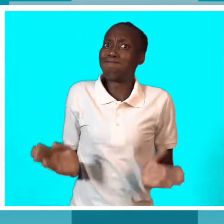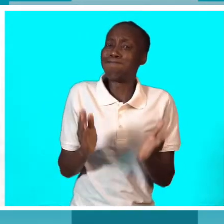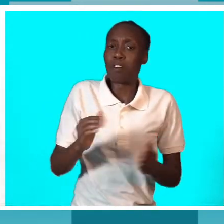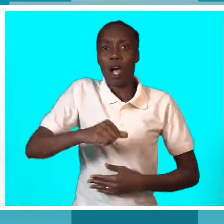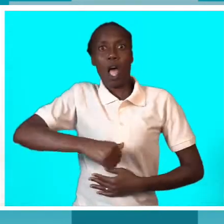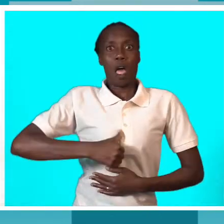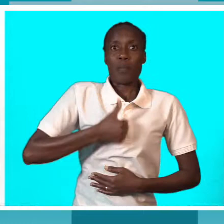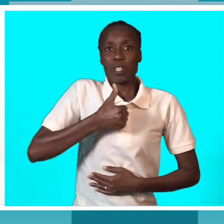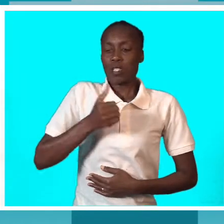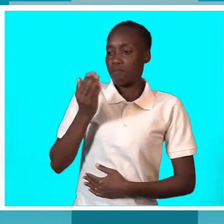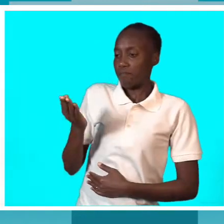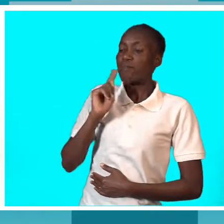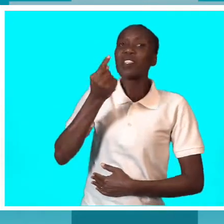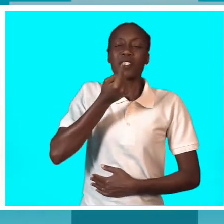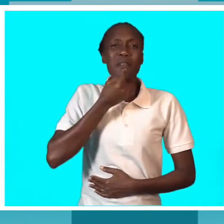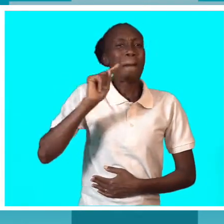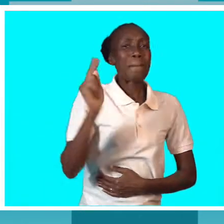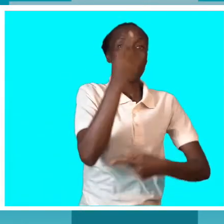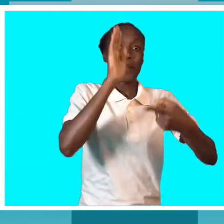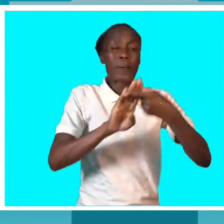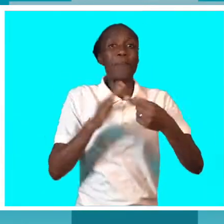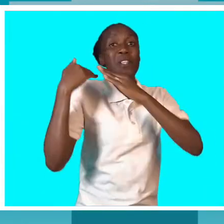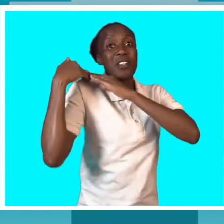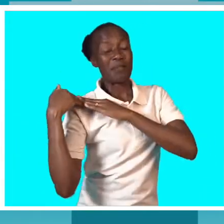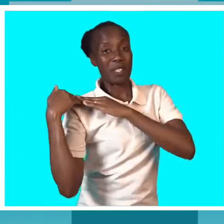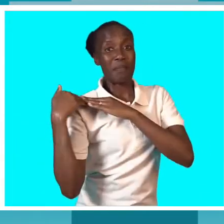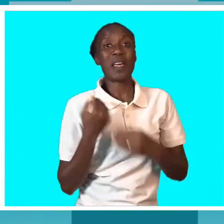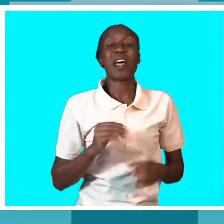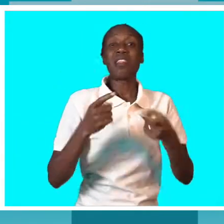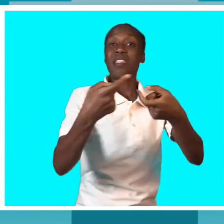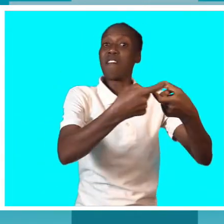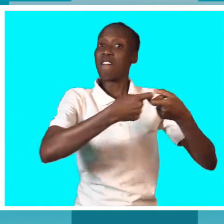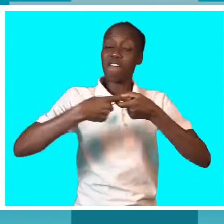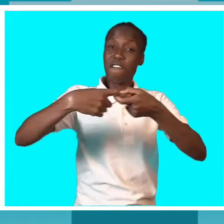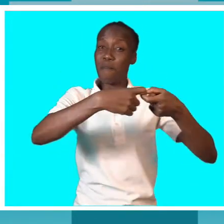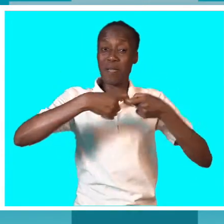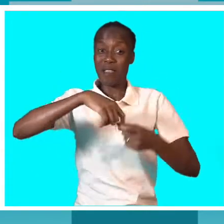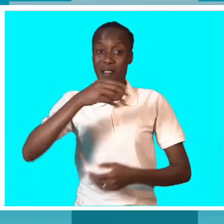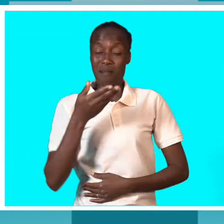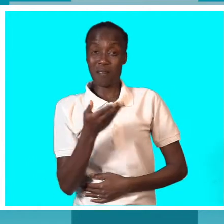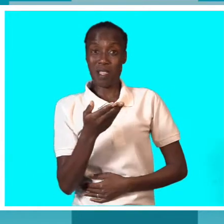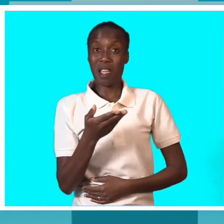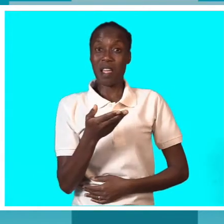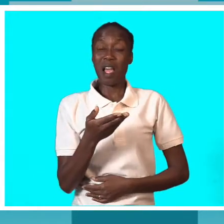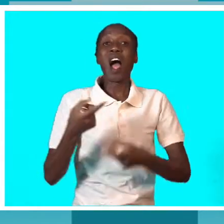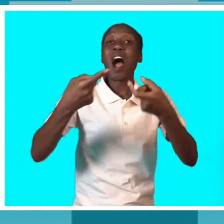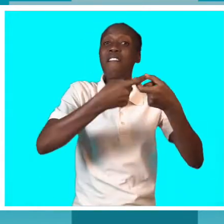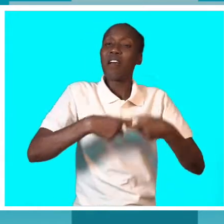começa na família. A família tem que começar a olhar para a pessoa com deficiência, não pessoa anormal.